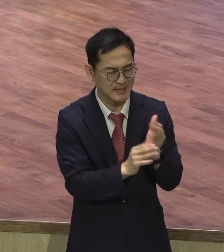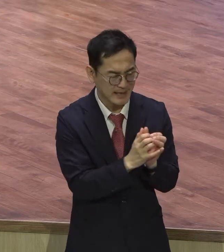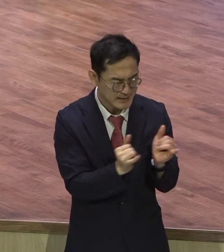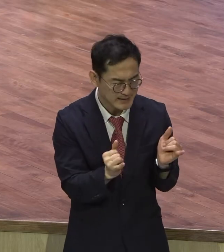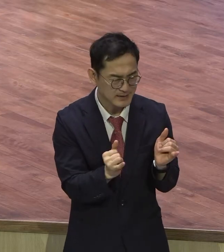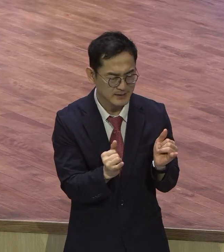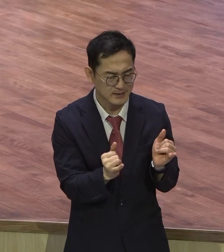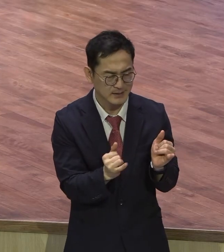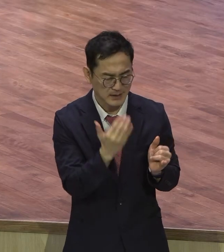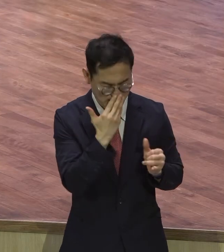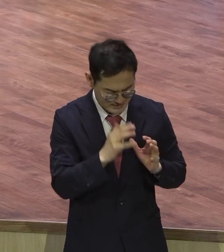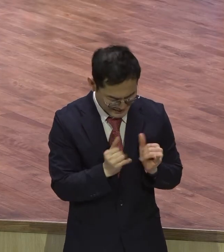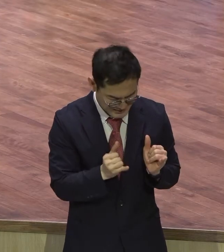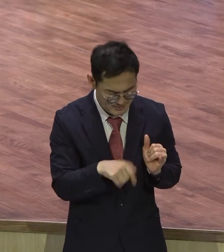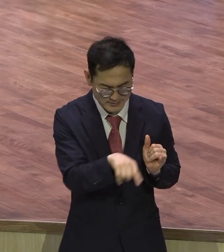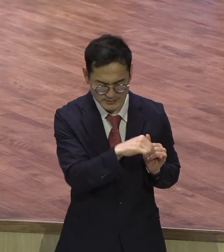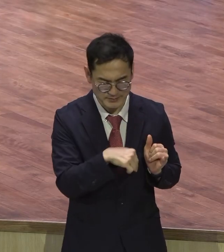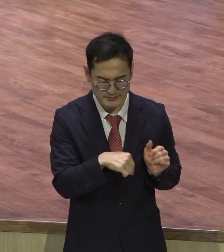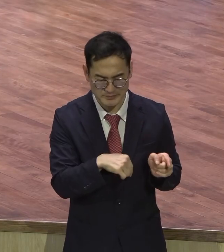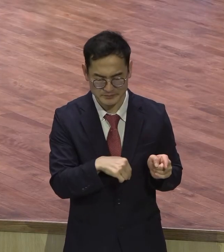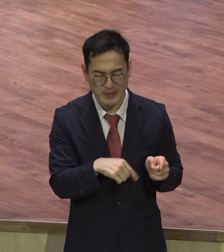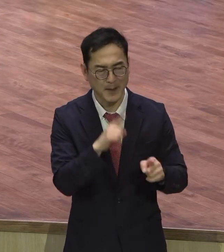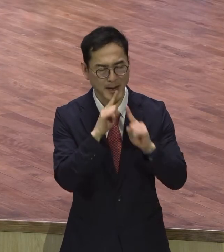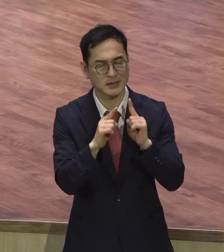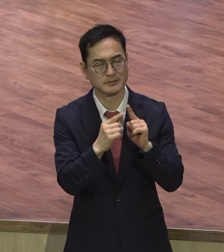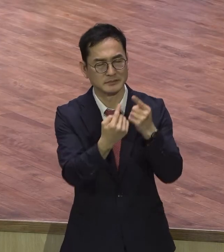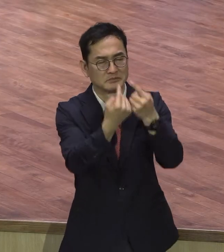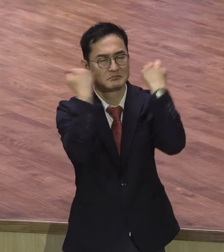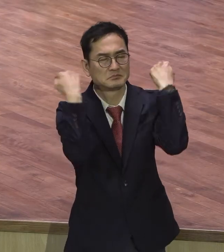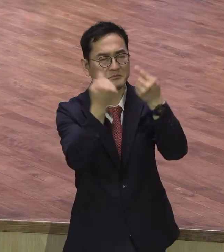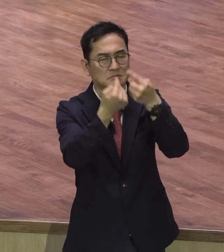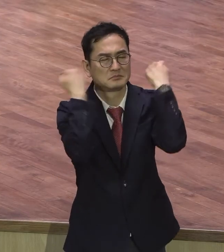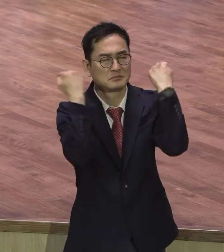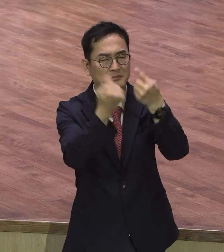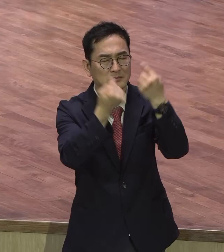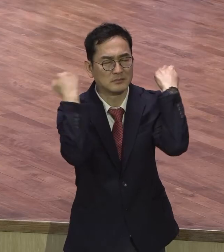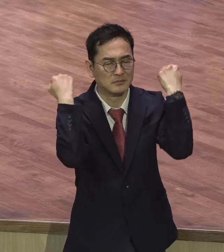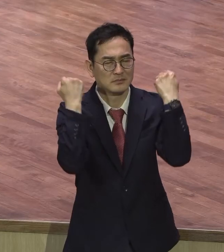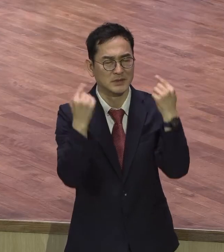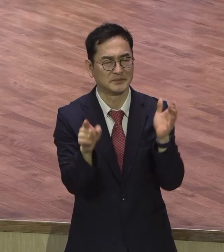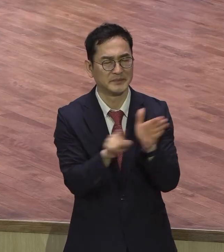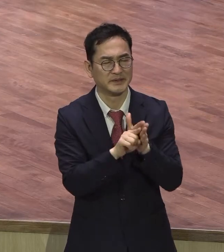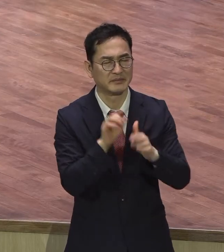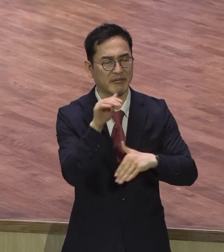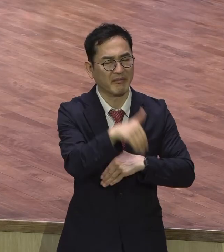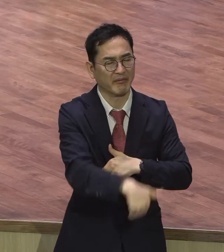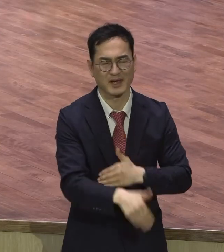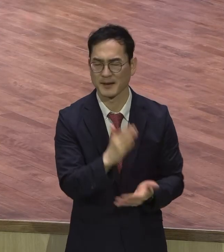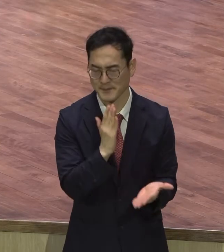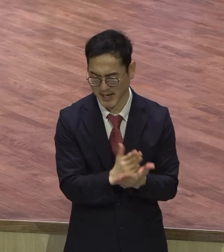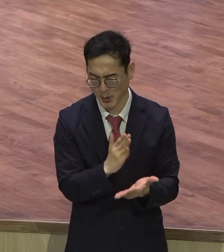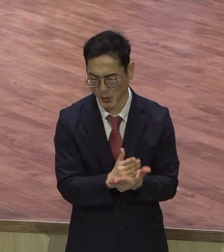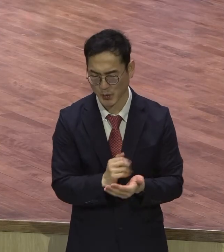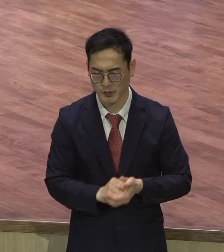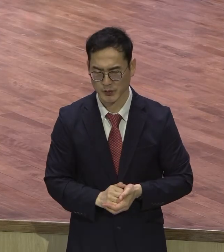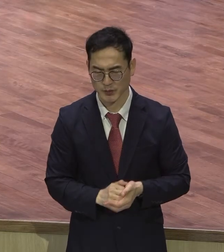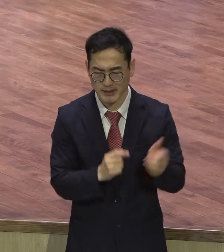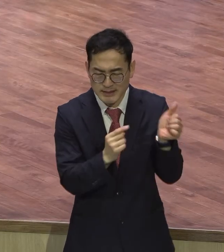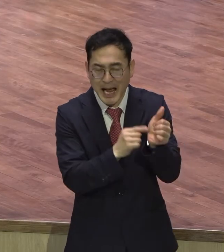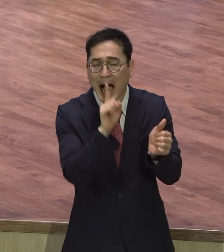그냥 말씀은 많이 듣는데 하나도 믿지 않은 지식이 아니라 이 백부장이 한 번 들었는데 그